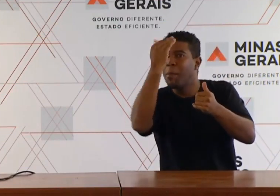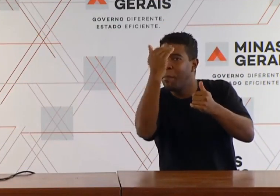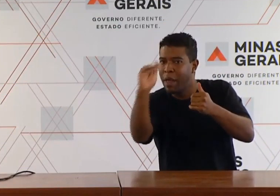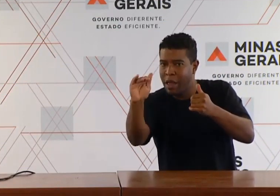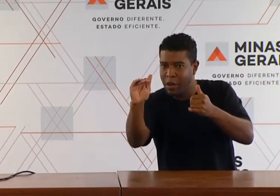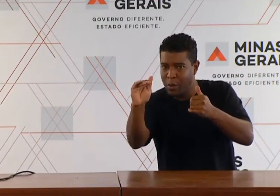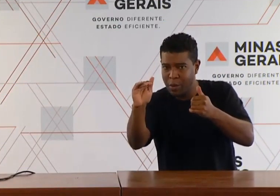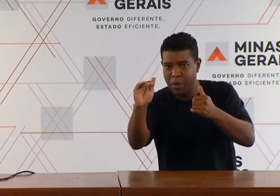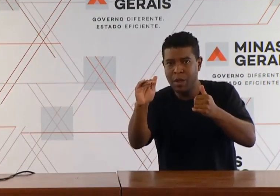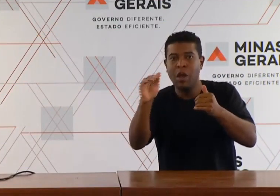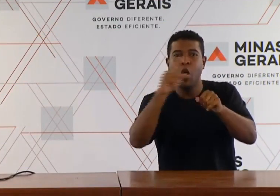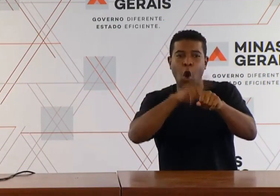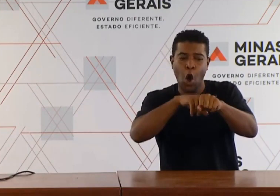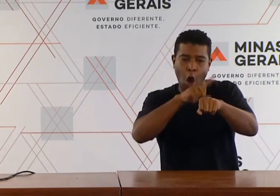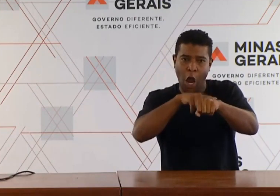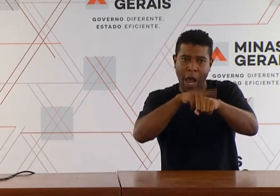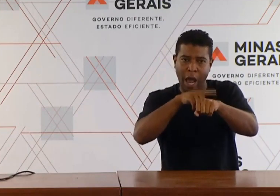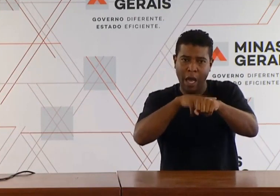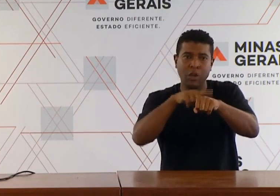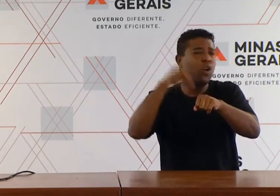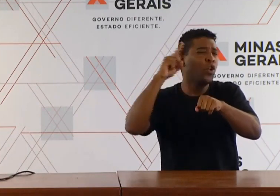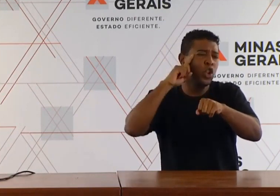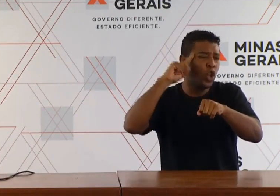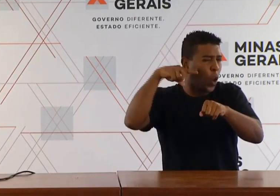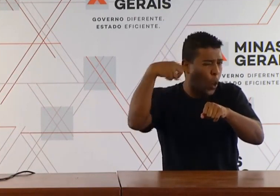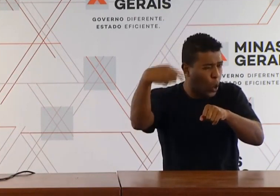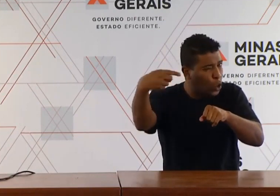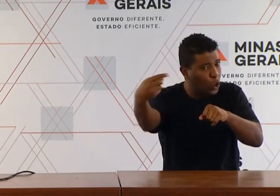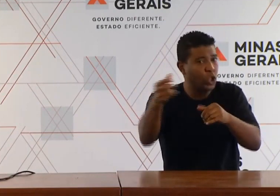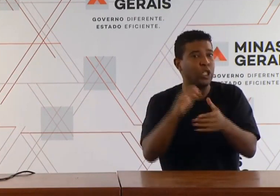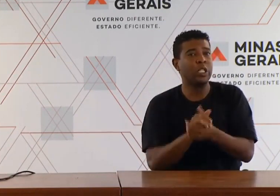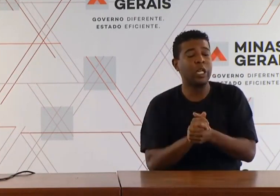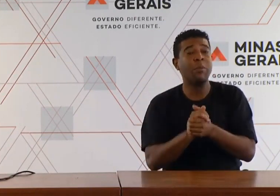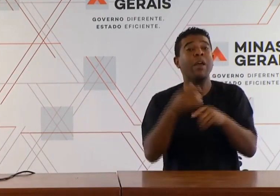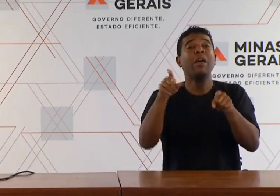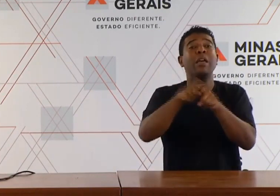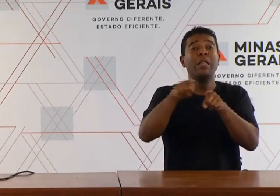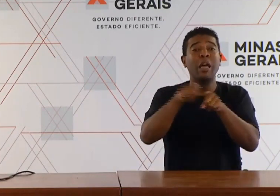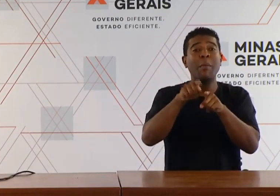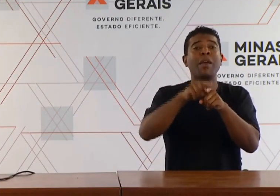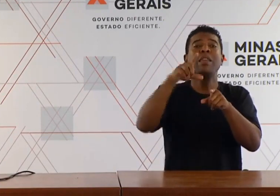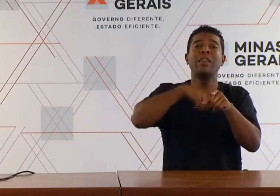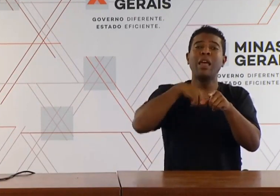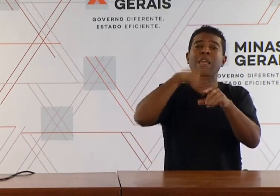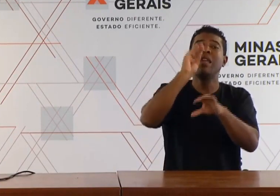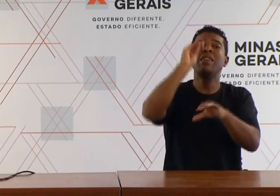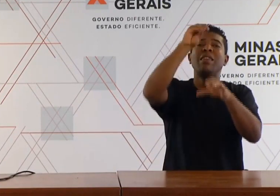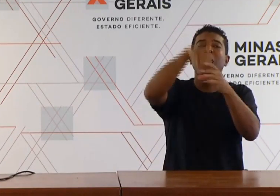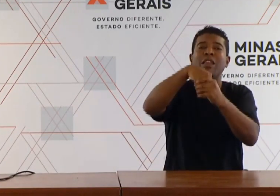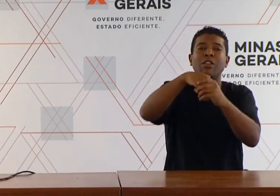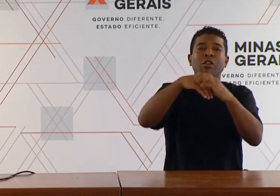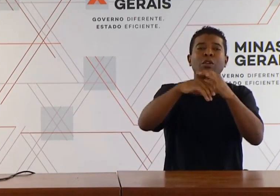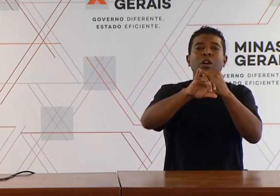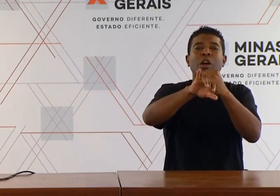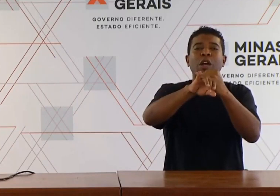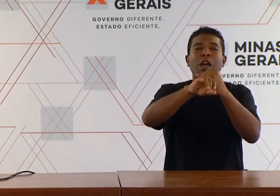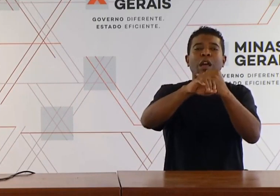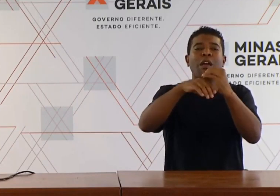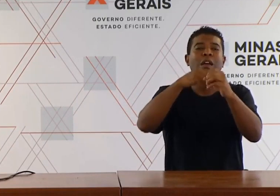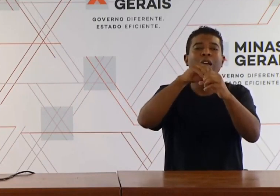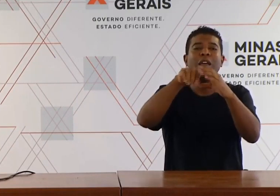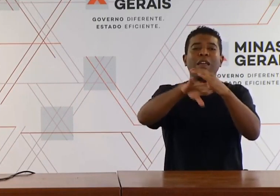disponíveis no nosso site e no nosso canal de YouTube. Eu acho que eu não falei, é importante